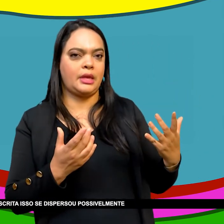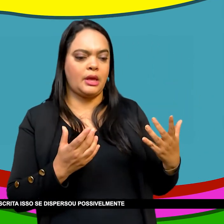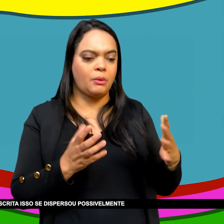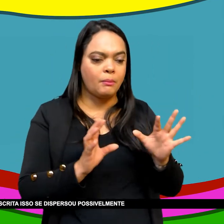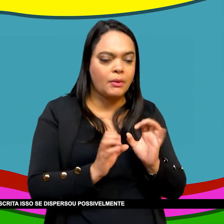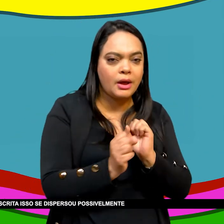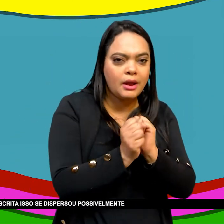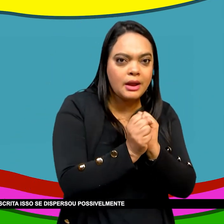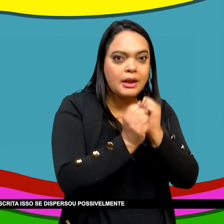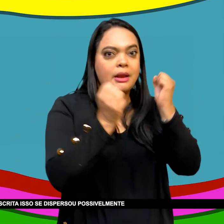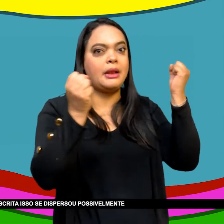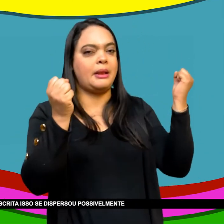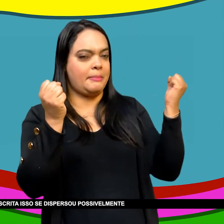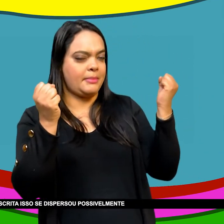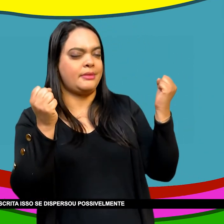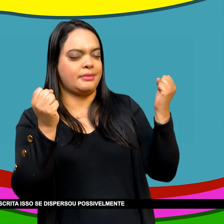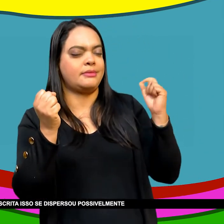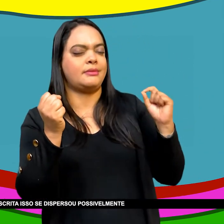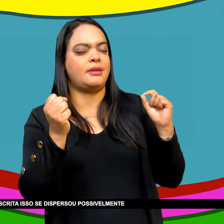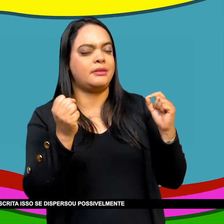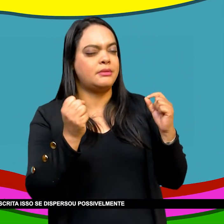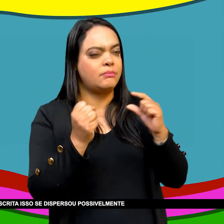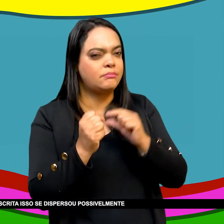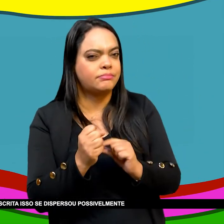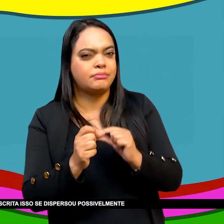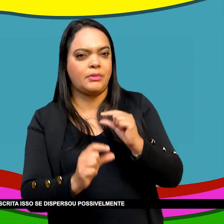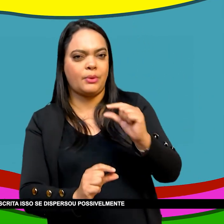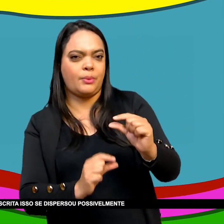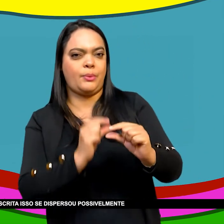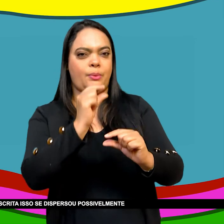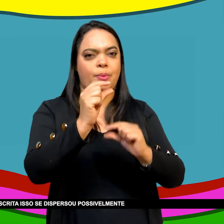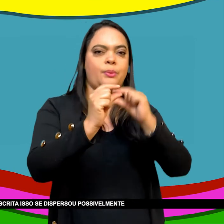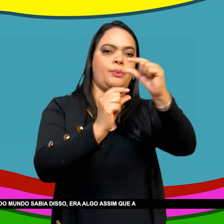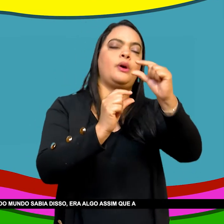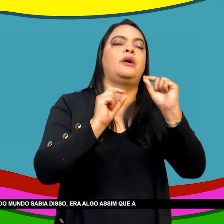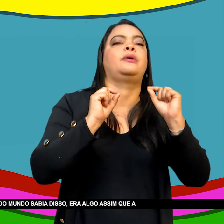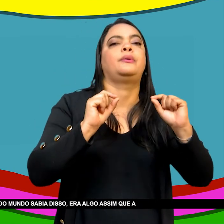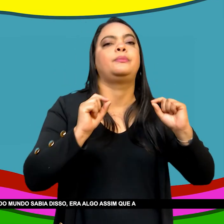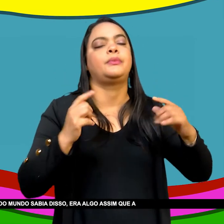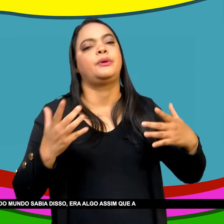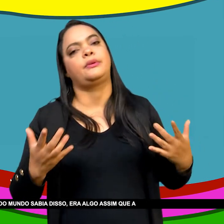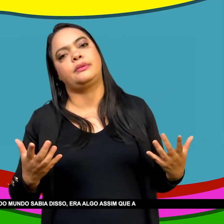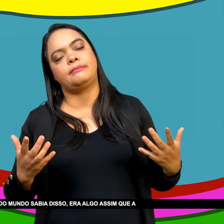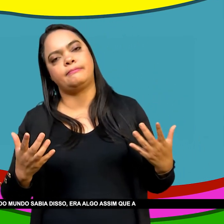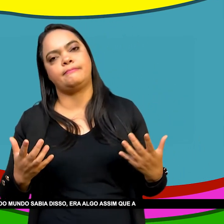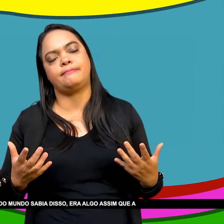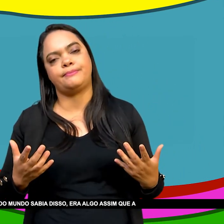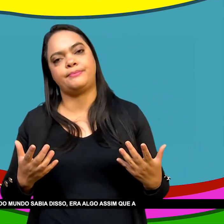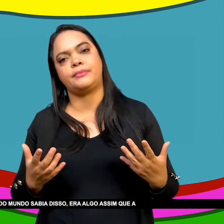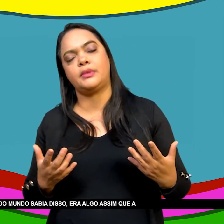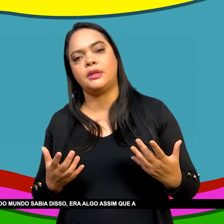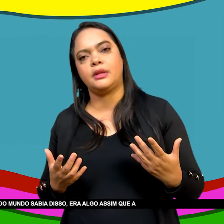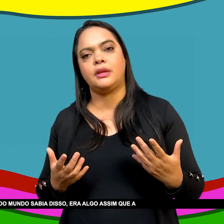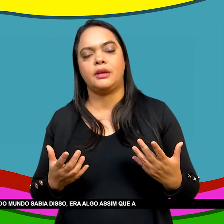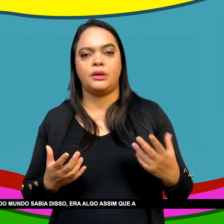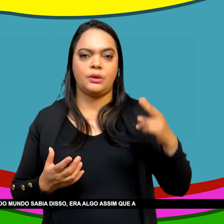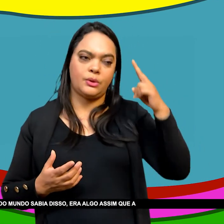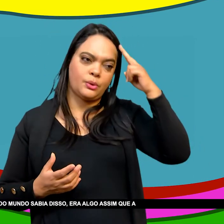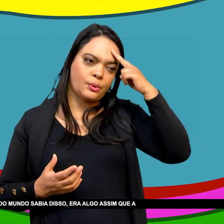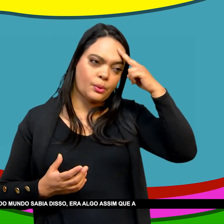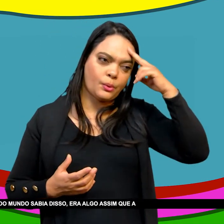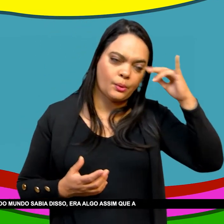utilização O domínio da escrita Isso se dispersou Possivelmente Nunca saberemos Mas é assim